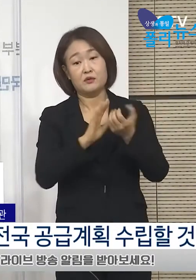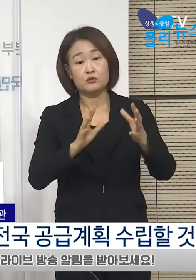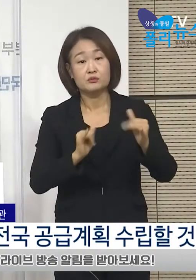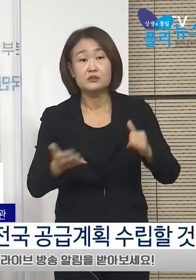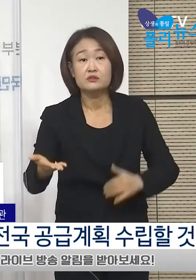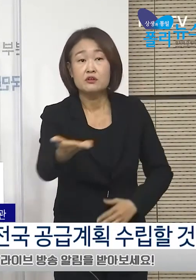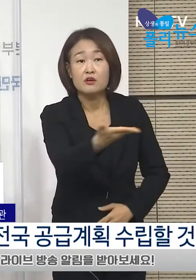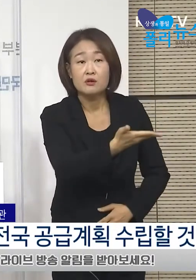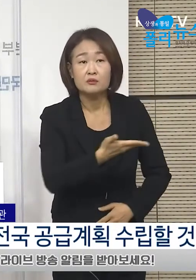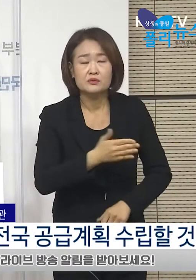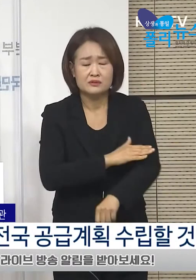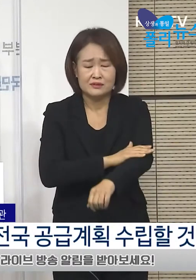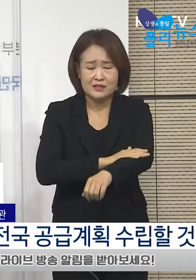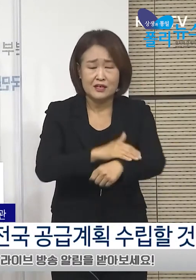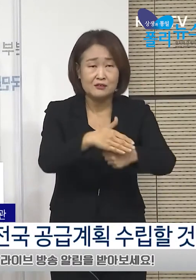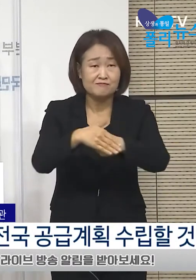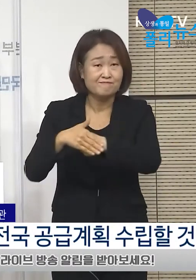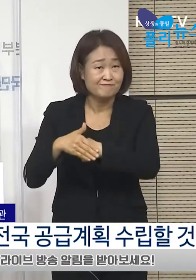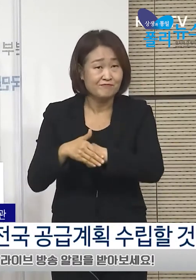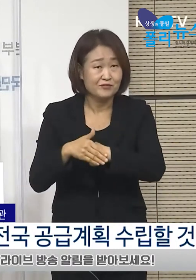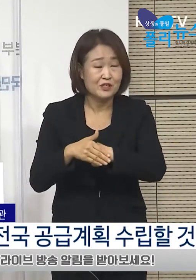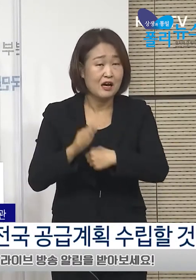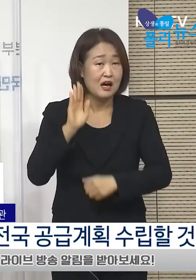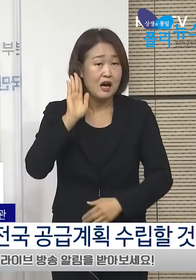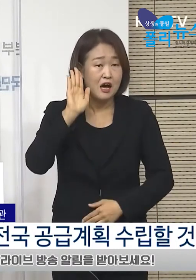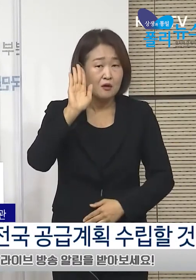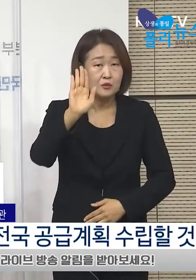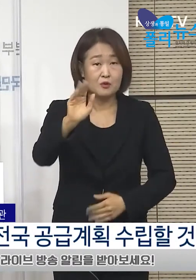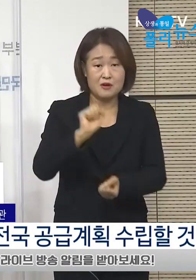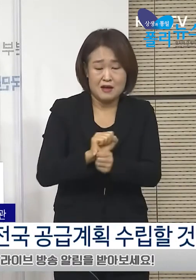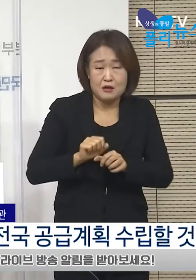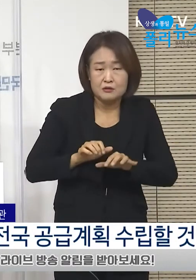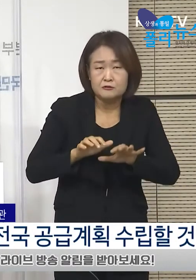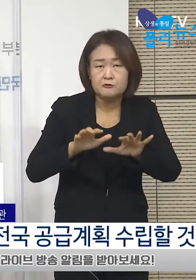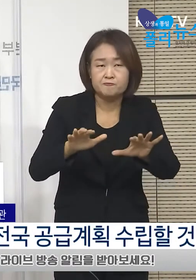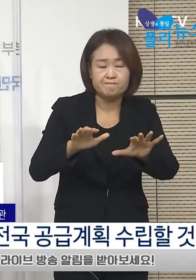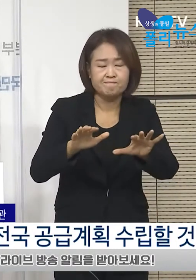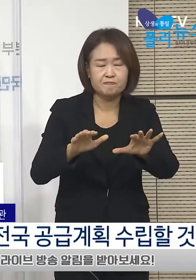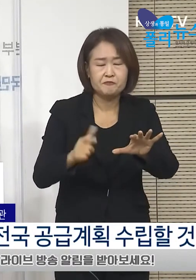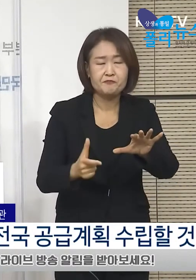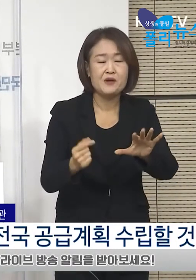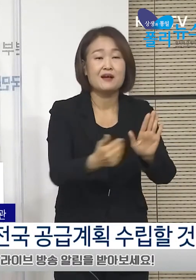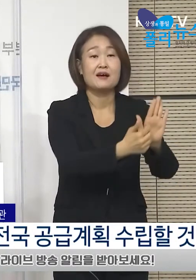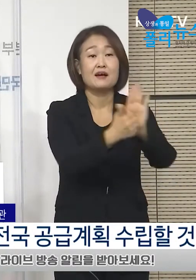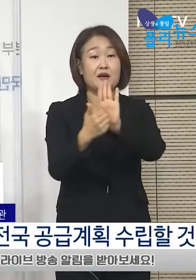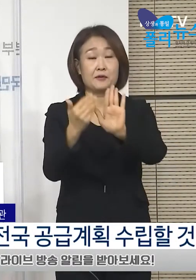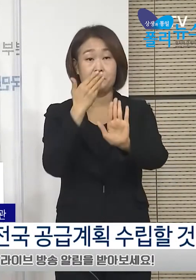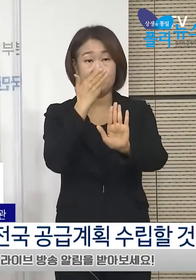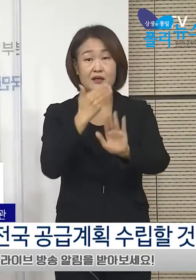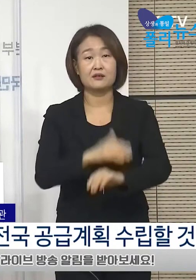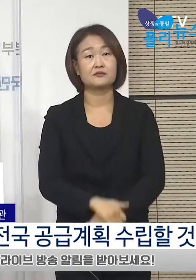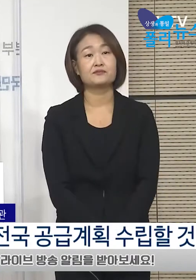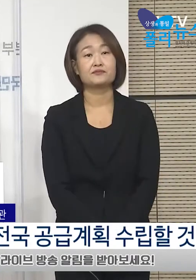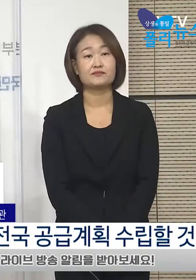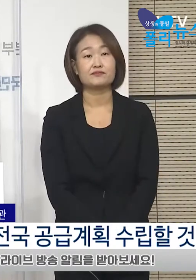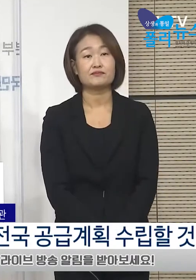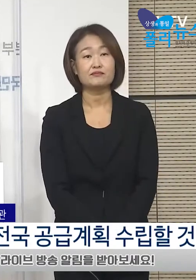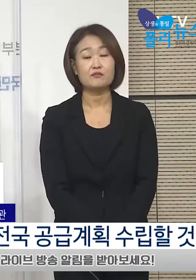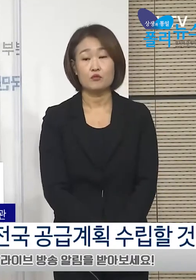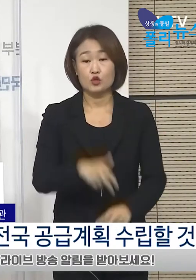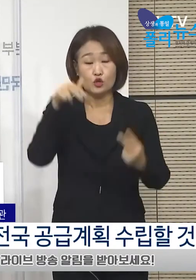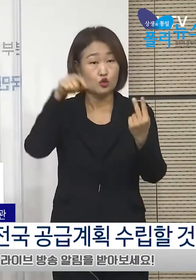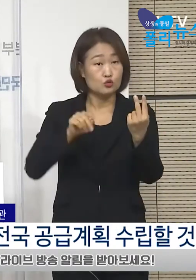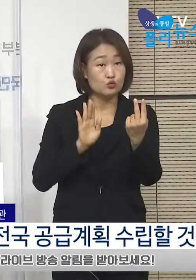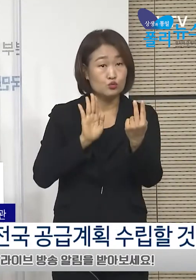수도권을 넘어 전국적인 대유행으로의 확산을 방지할 수 있습니다. 특히 2주